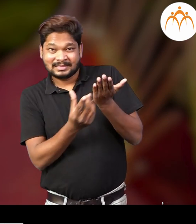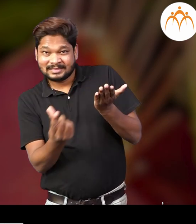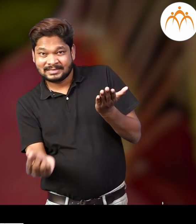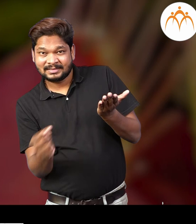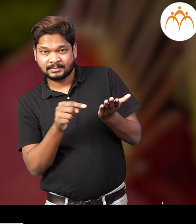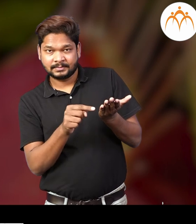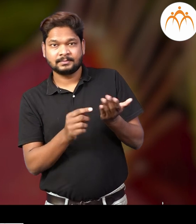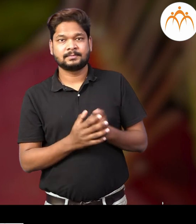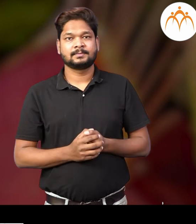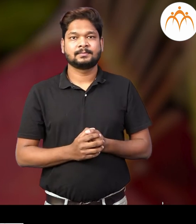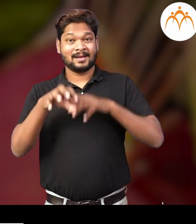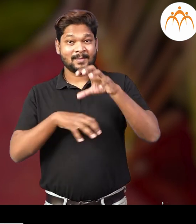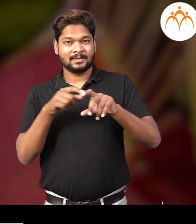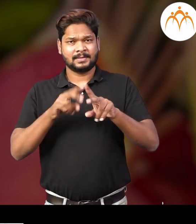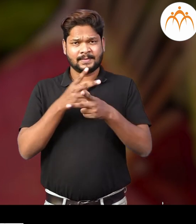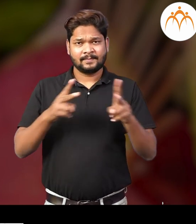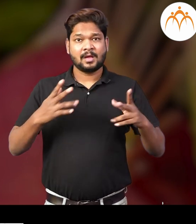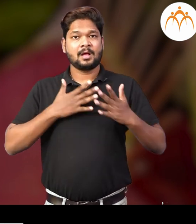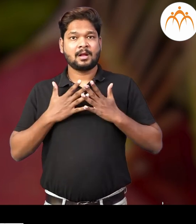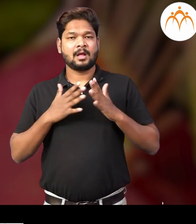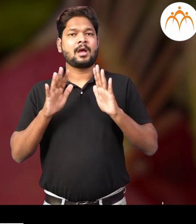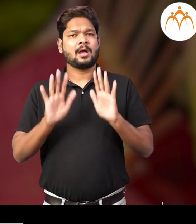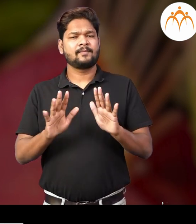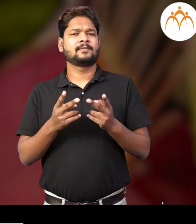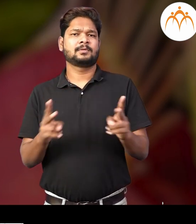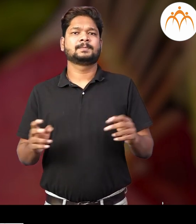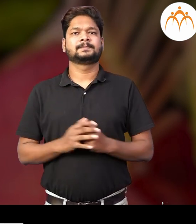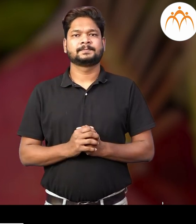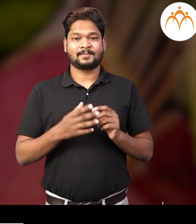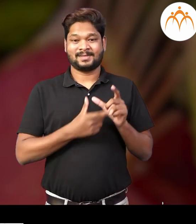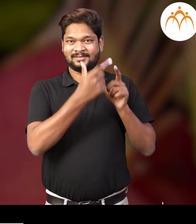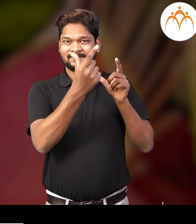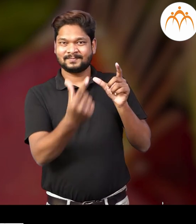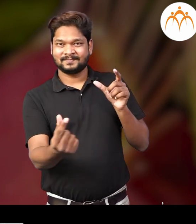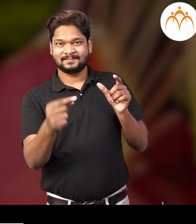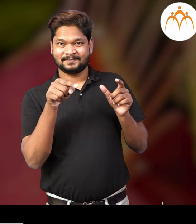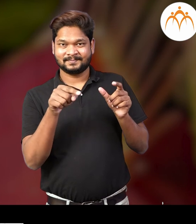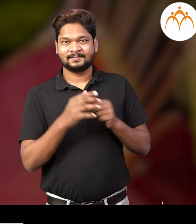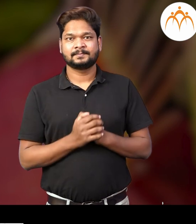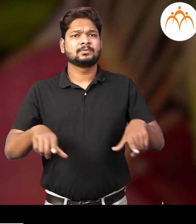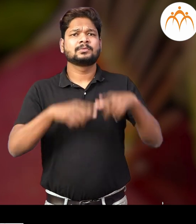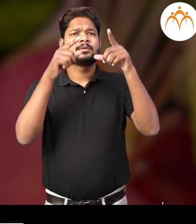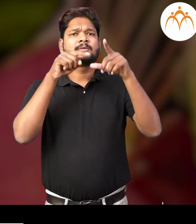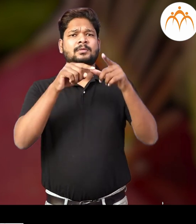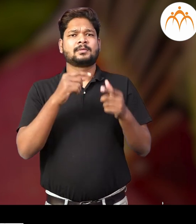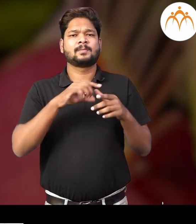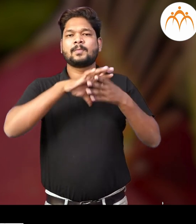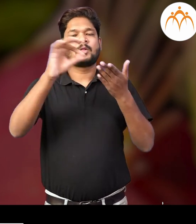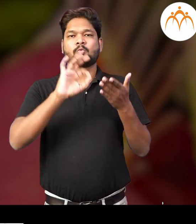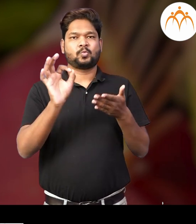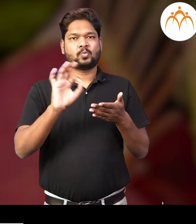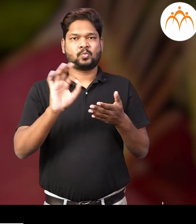जईव विविधता निमुलते परणहीन